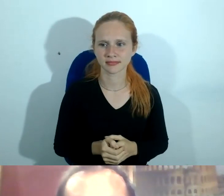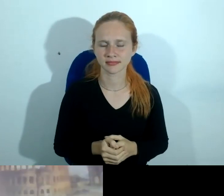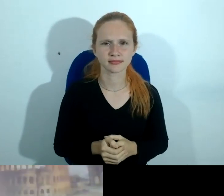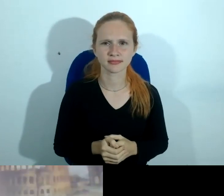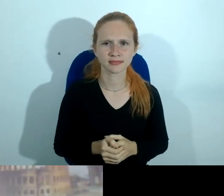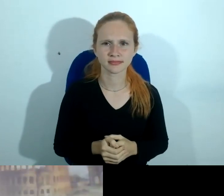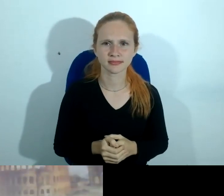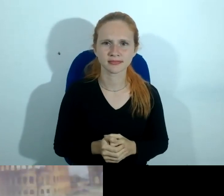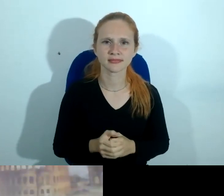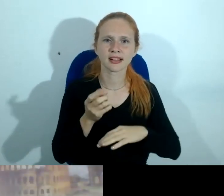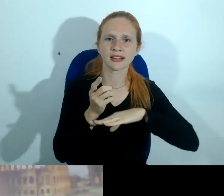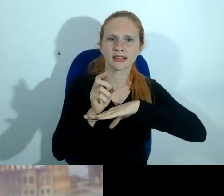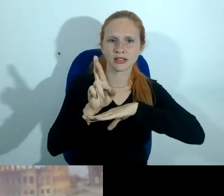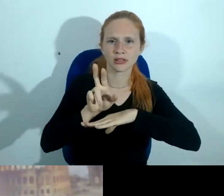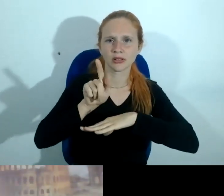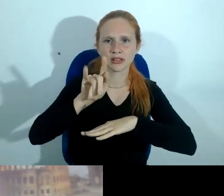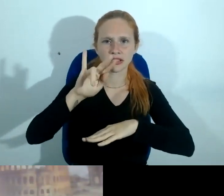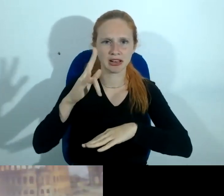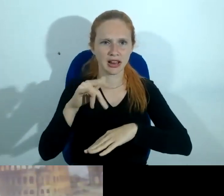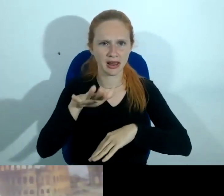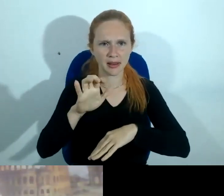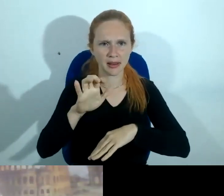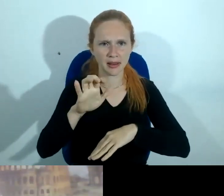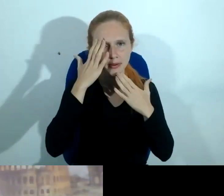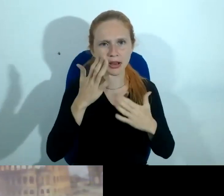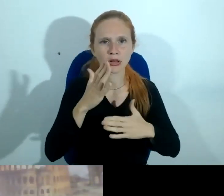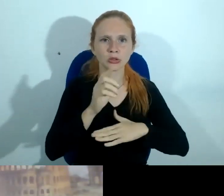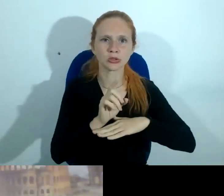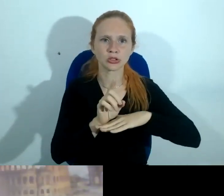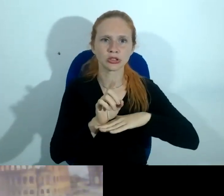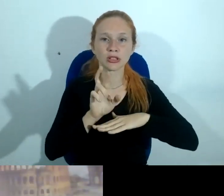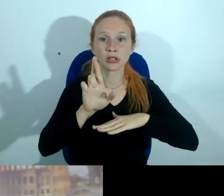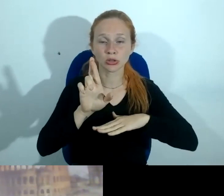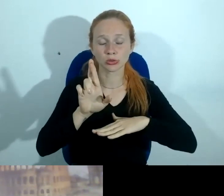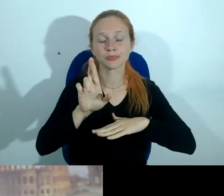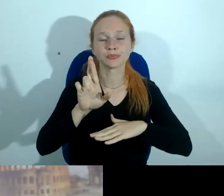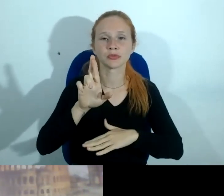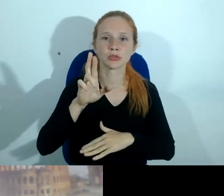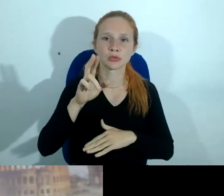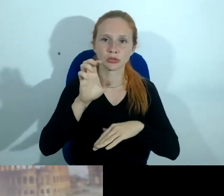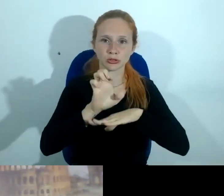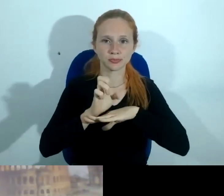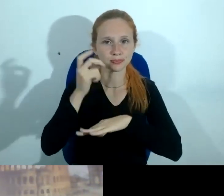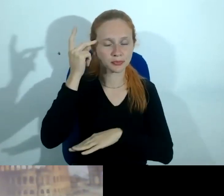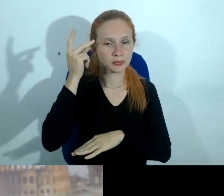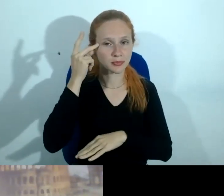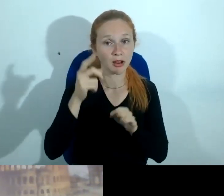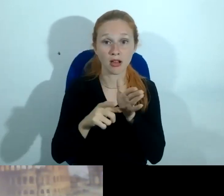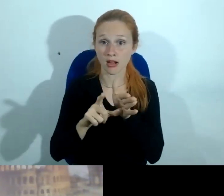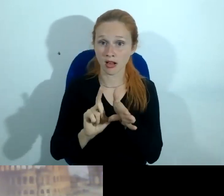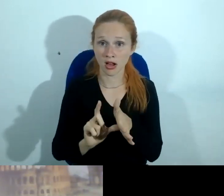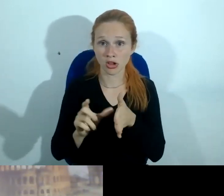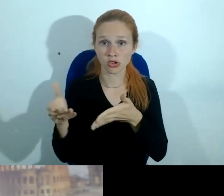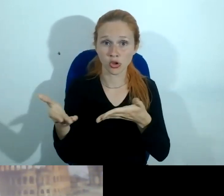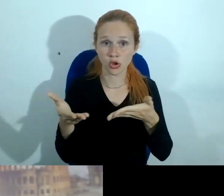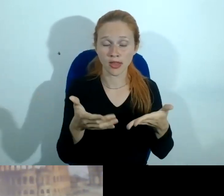Agradeço, doutor Guilherme Cazelli, delegado do Estado de São Paulo, antes de passar a palavra para a nossa ilustríssima